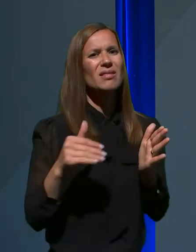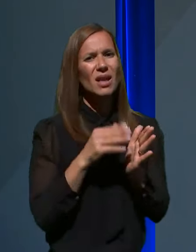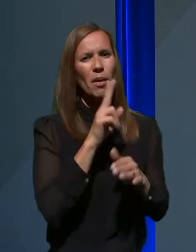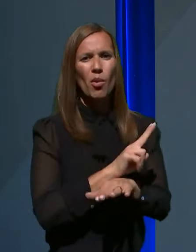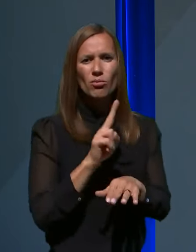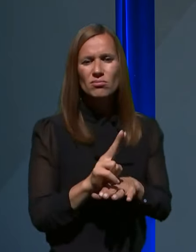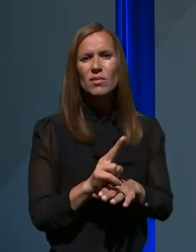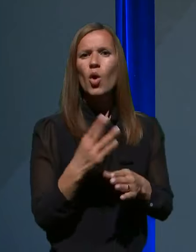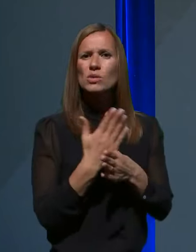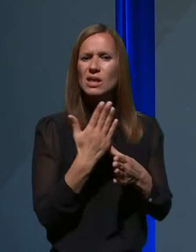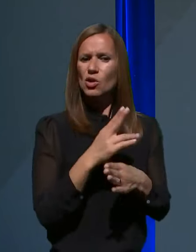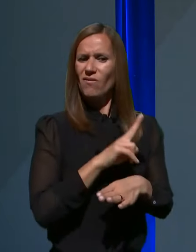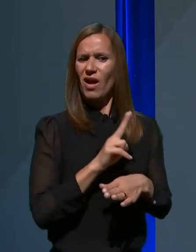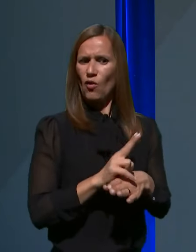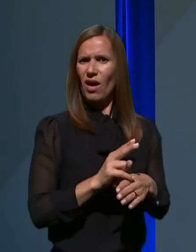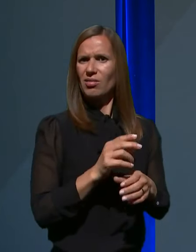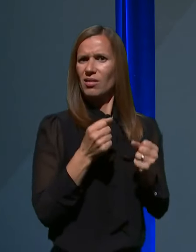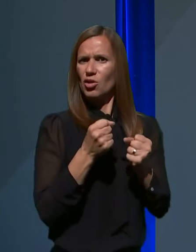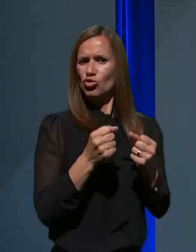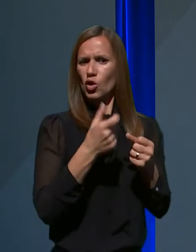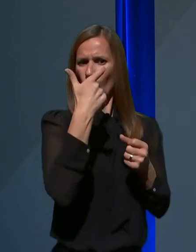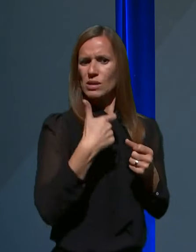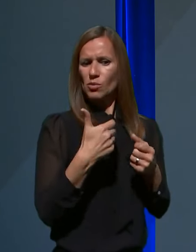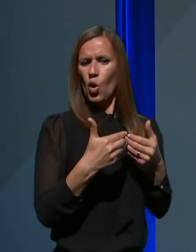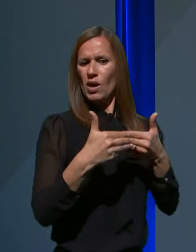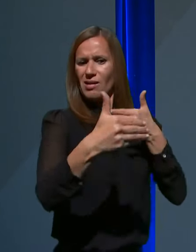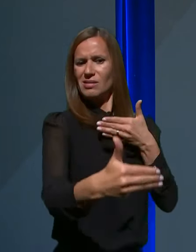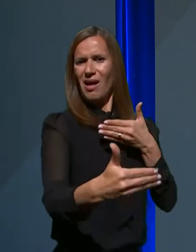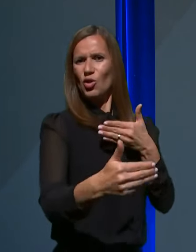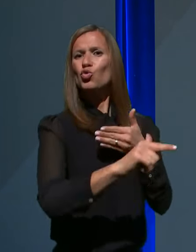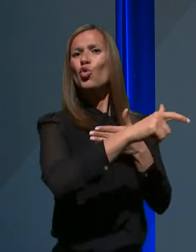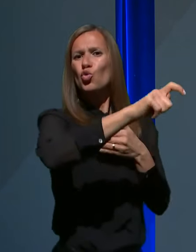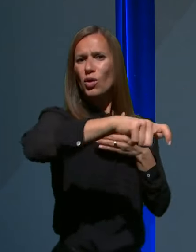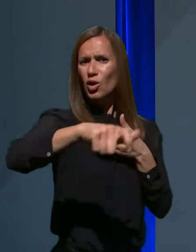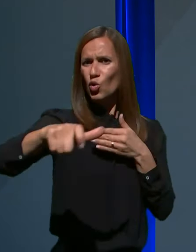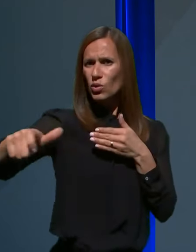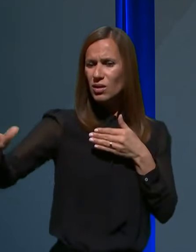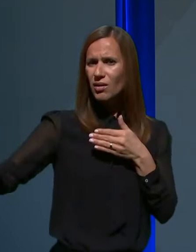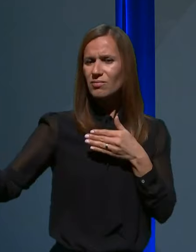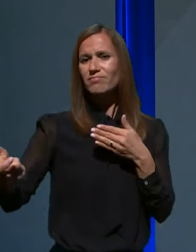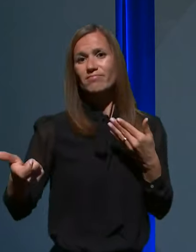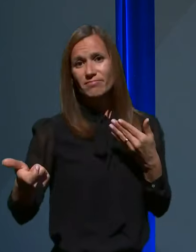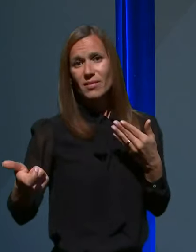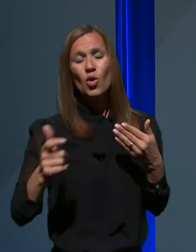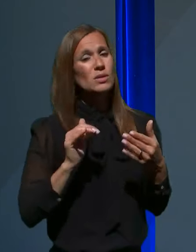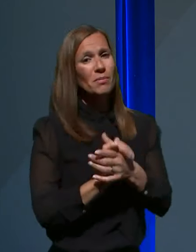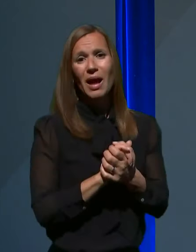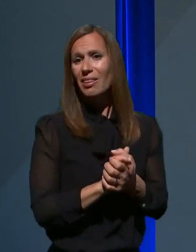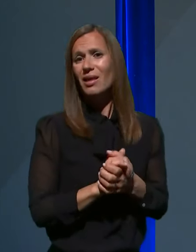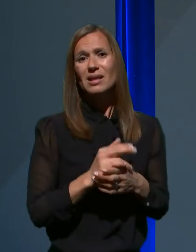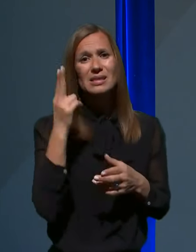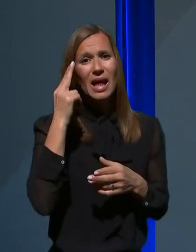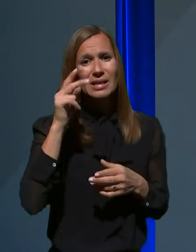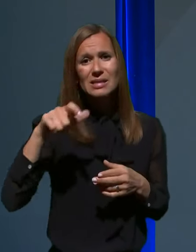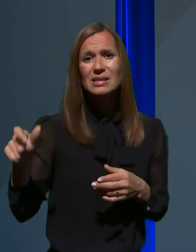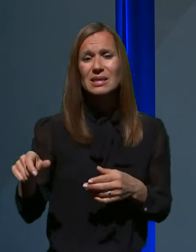držati medsebojno razdaljo do ostalih občanov, državljanov, prijateljev, znancev, iz